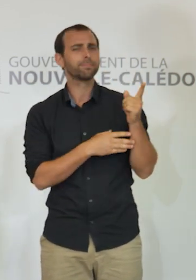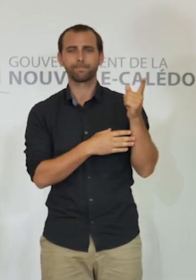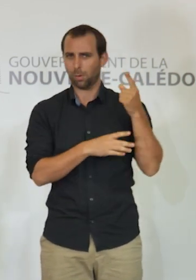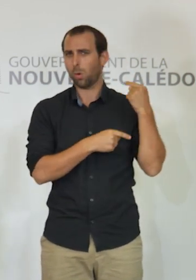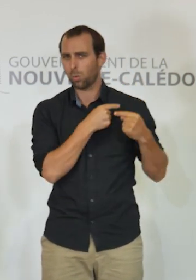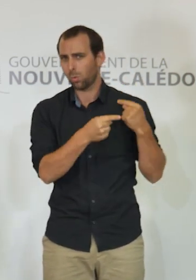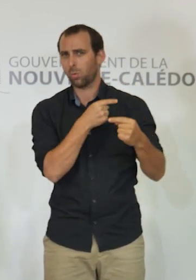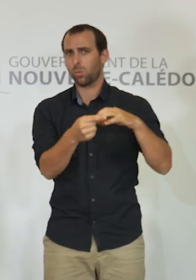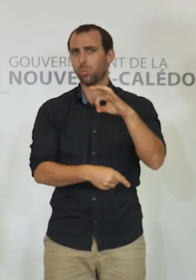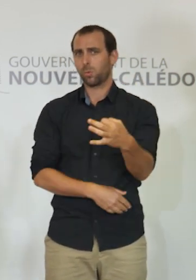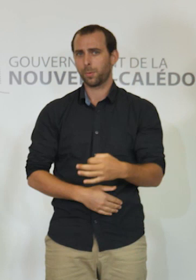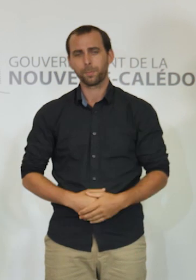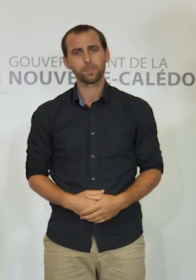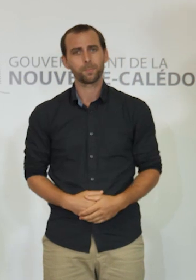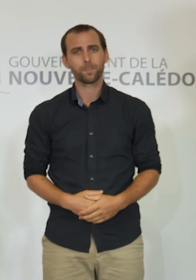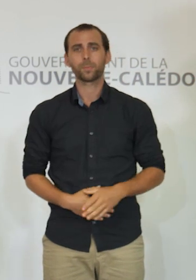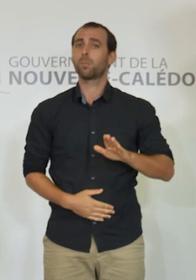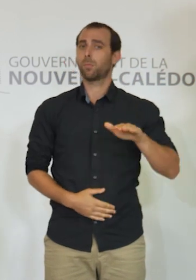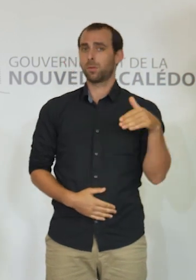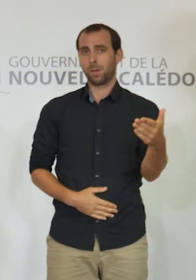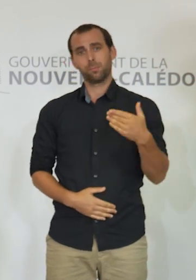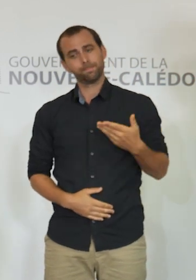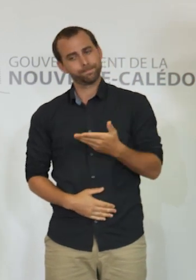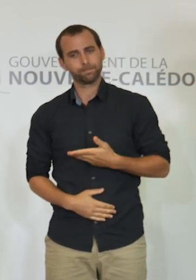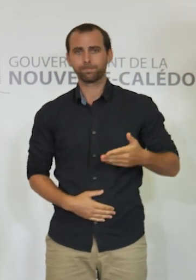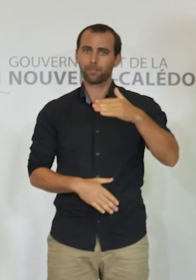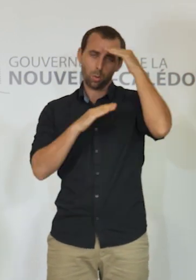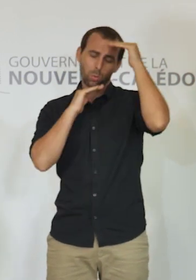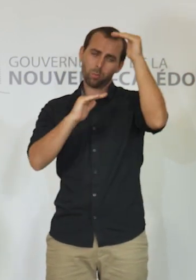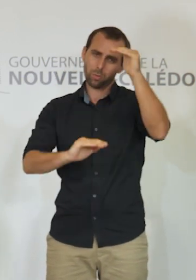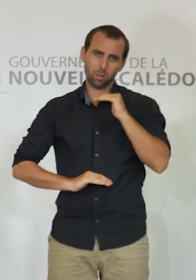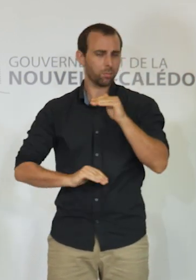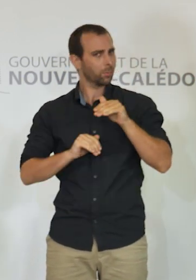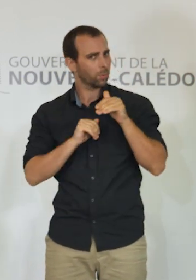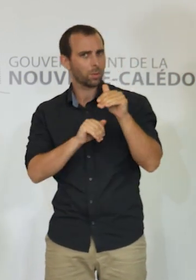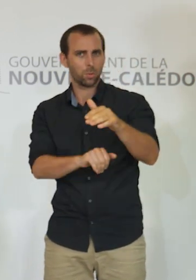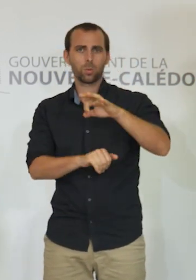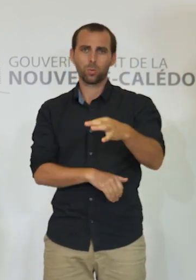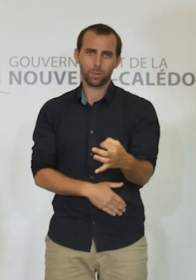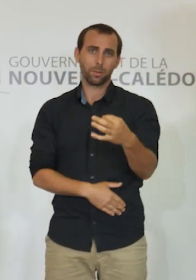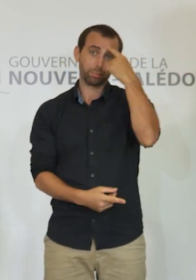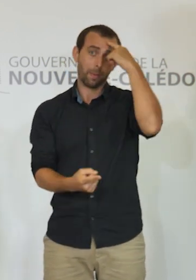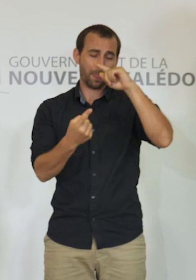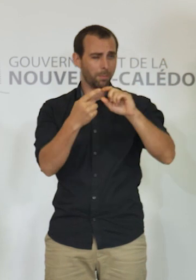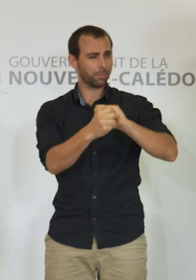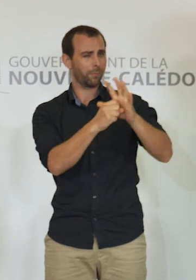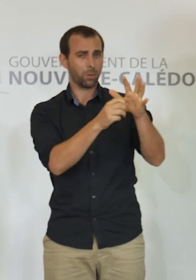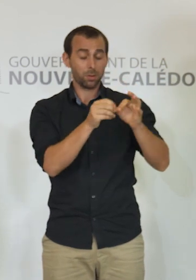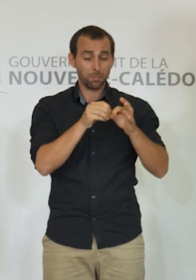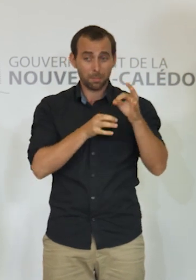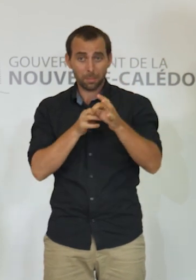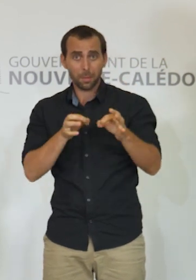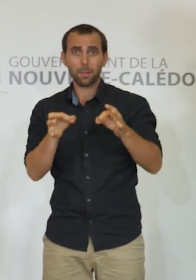Nous allons donc continuer à avoir confiance en notre expérience, en notre capacité à gérer une introduction du virus